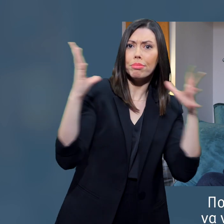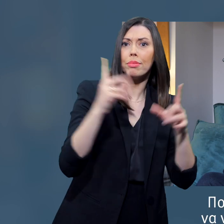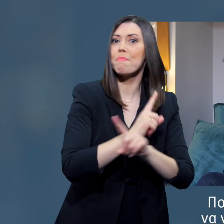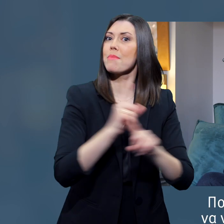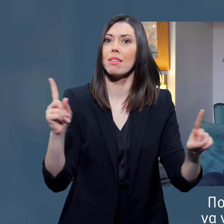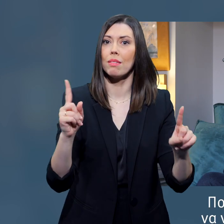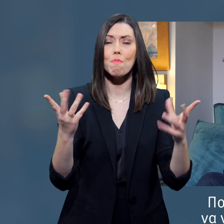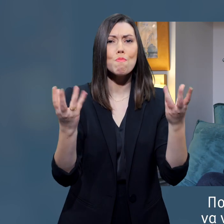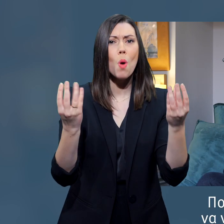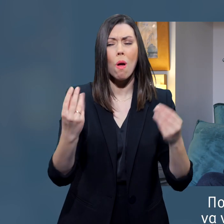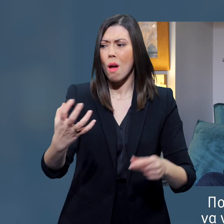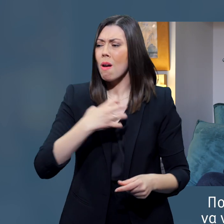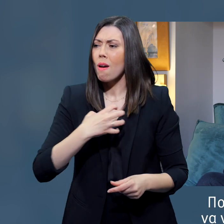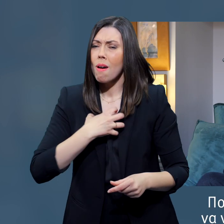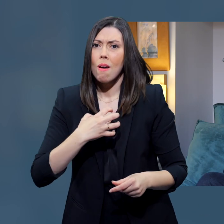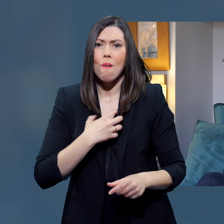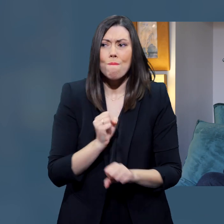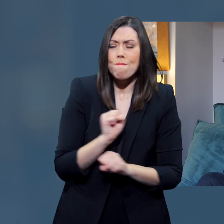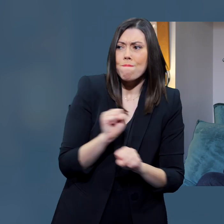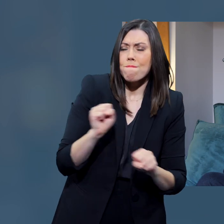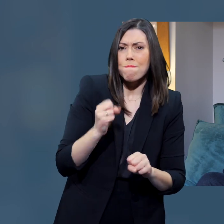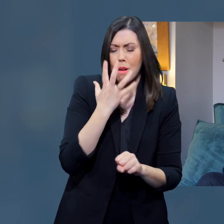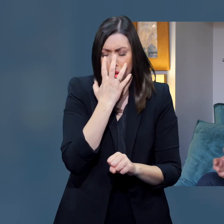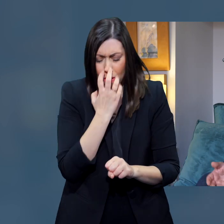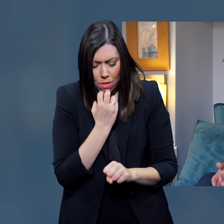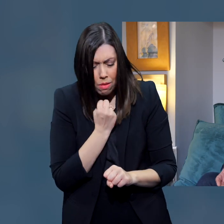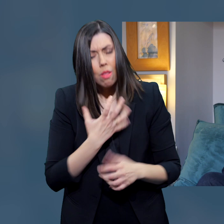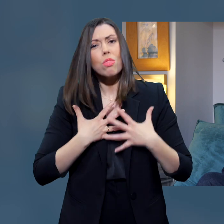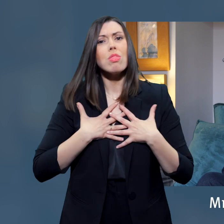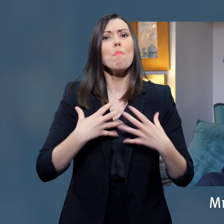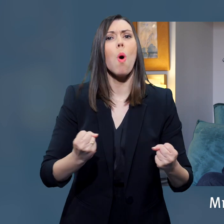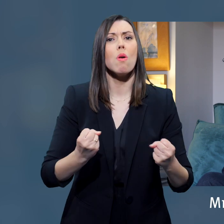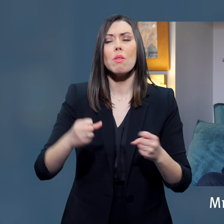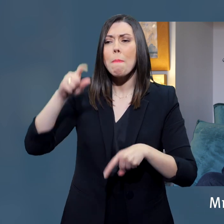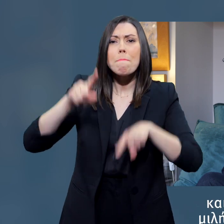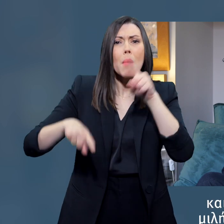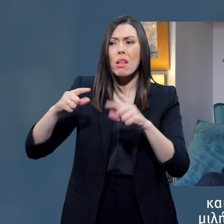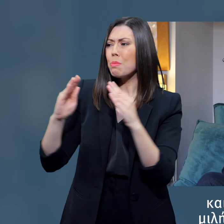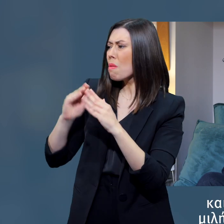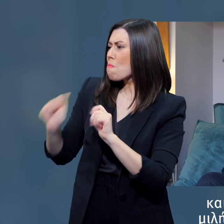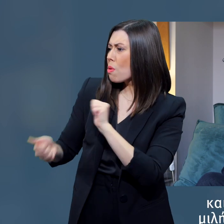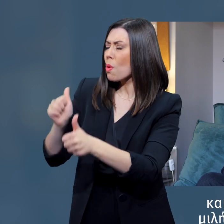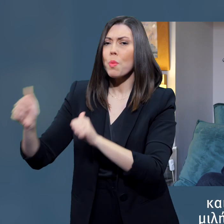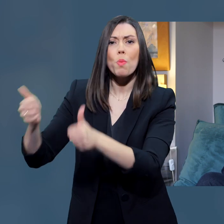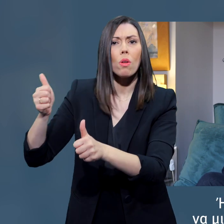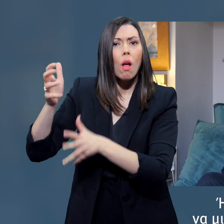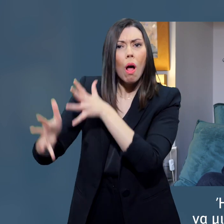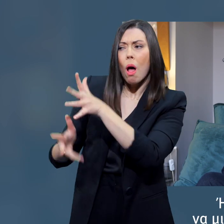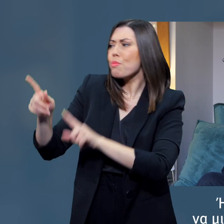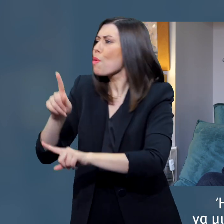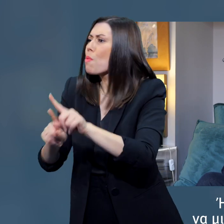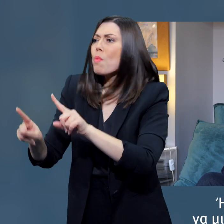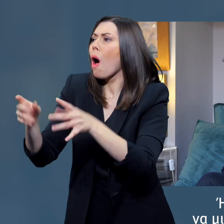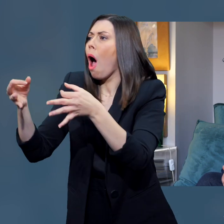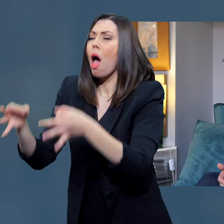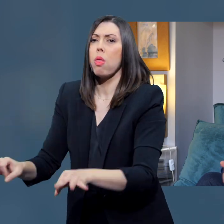Πολλοί από εμάς μπορούν να νιώσουν άγχος ή φόβο, θλίψη ή θυμό. Μπορεί να μένουμε μόνοι και να μην έχουμε να μιλήσουμε σε κάποιον ή μπορεί να